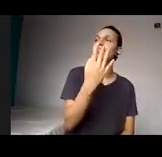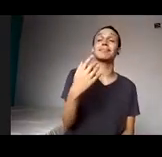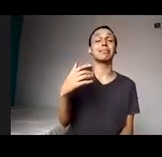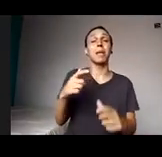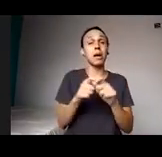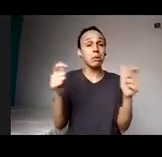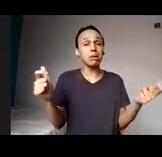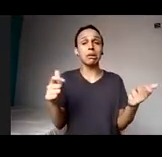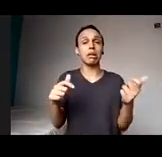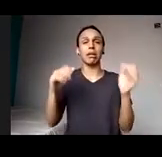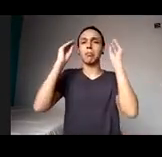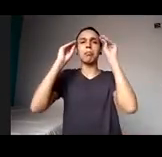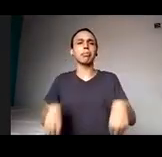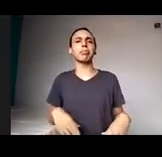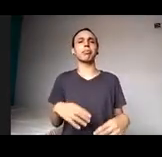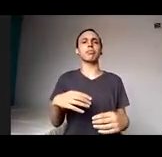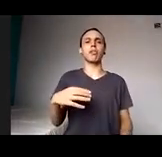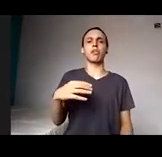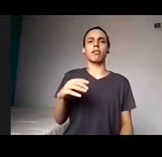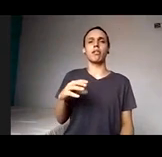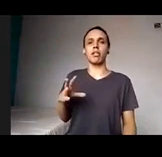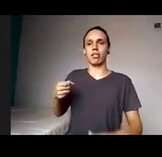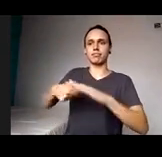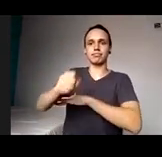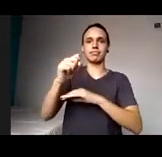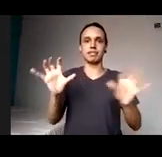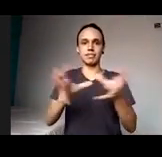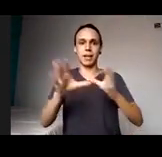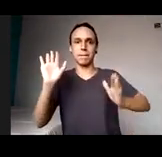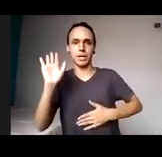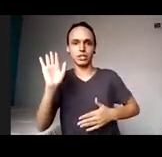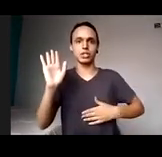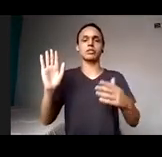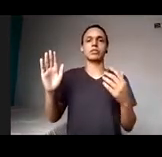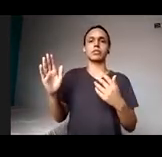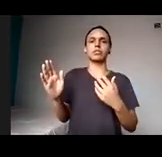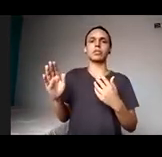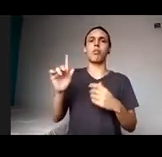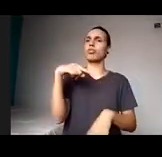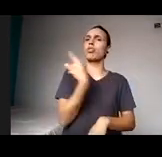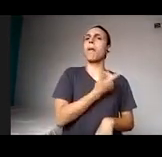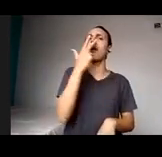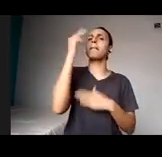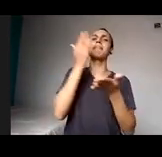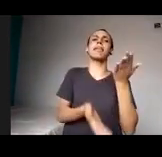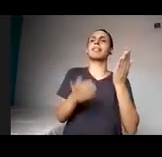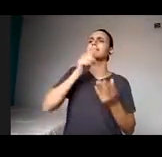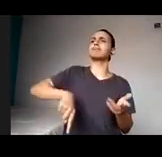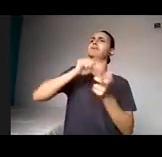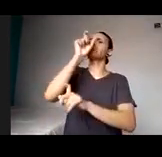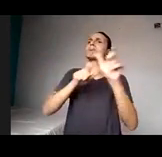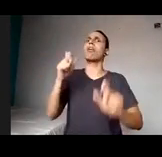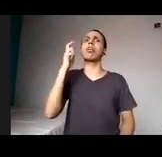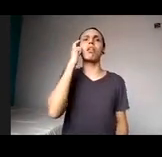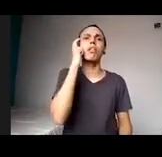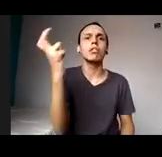vai para outros lugares, porque nós perdemos essas inteligências, como dizia uma professora minha, e são pessoas que também